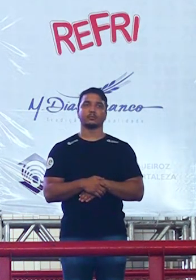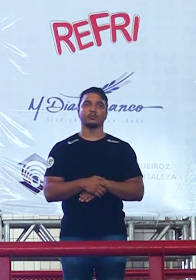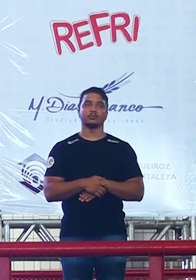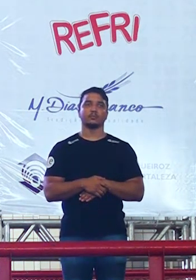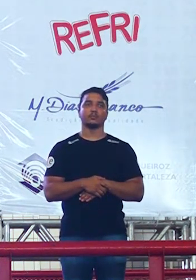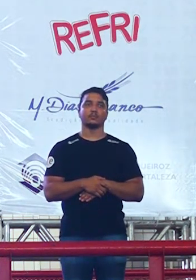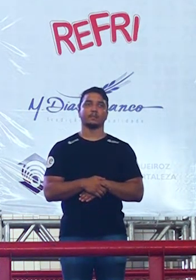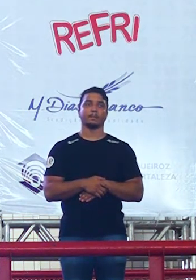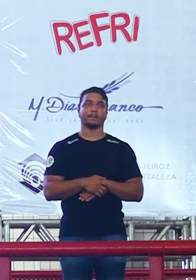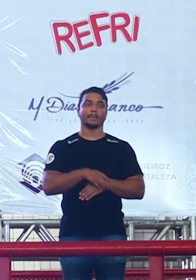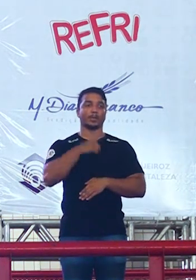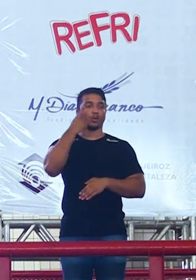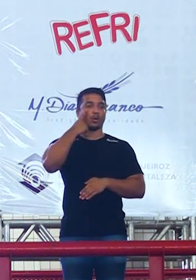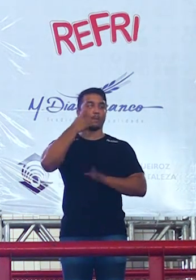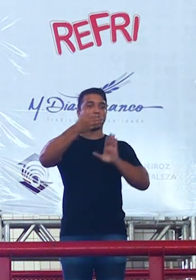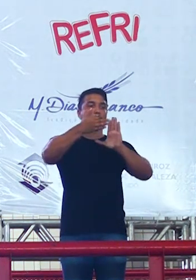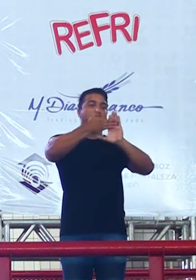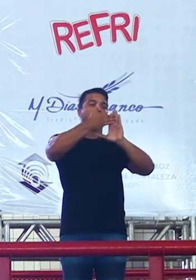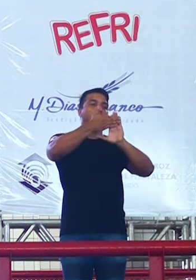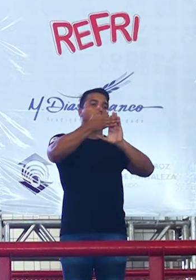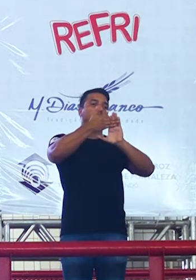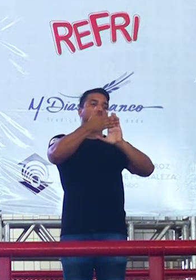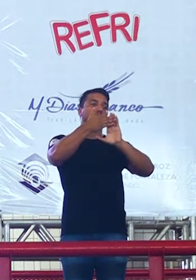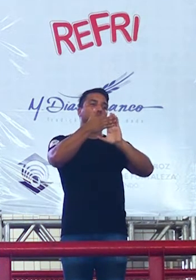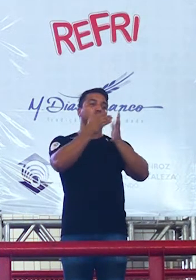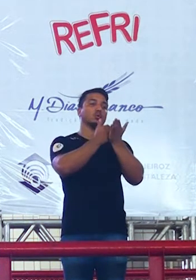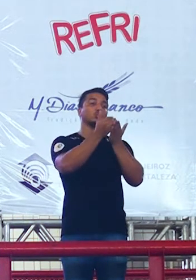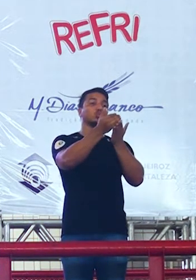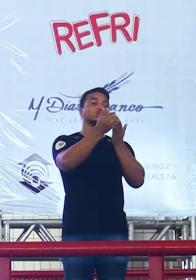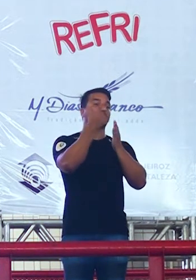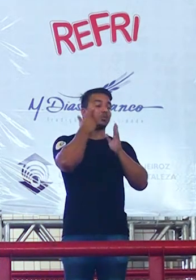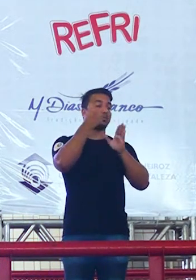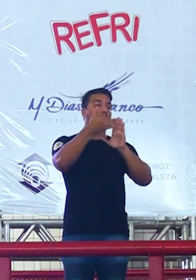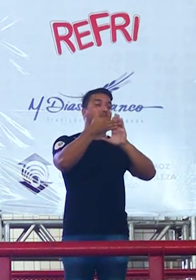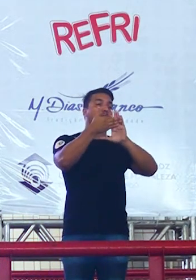olha um parágrafo de introdução de um aluno que tirou mil